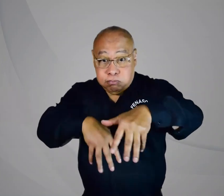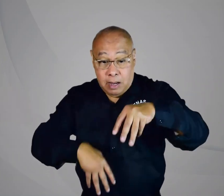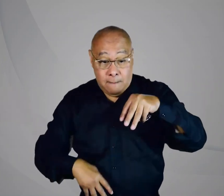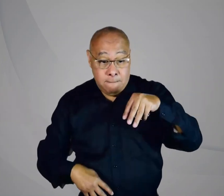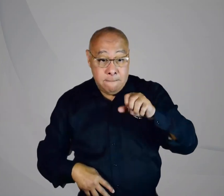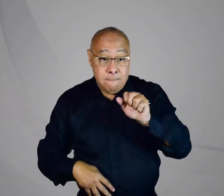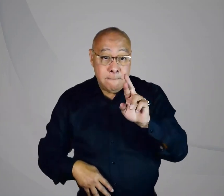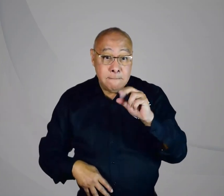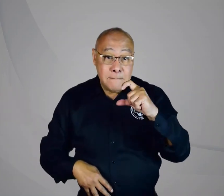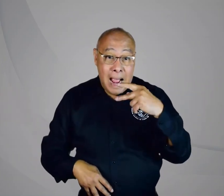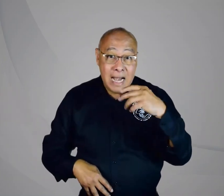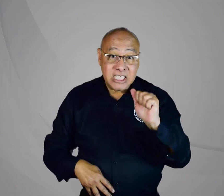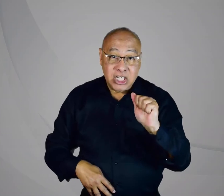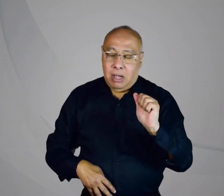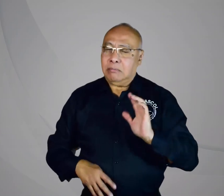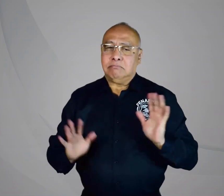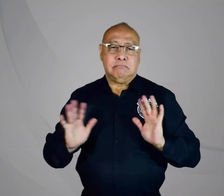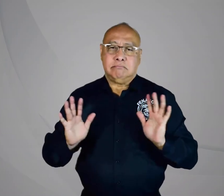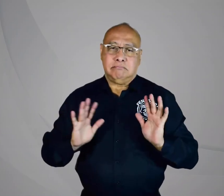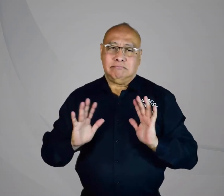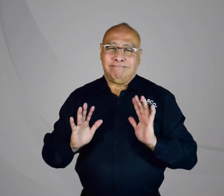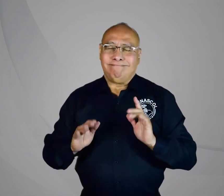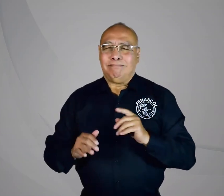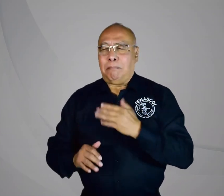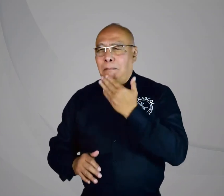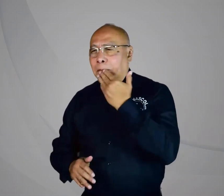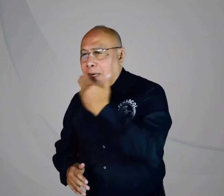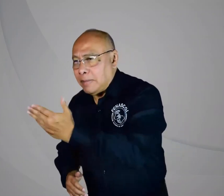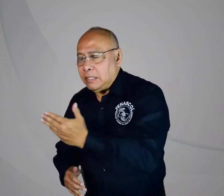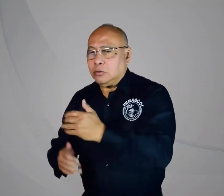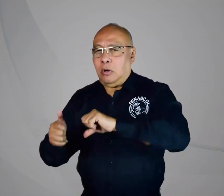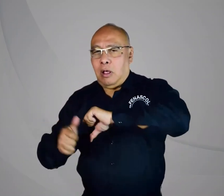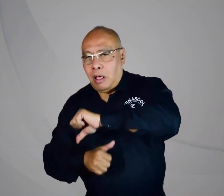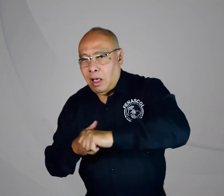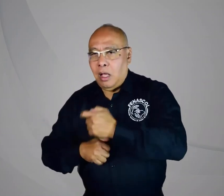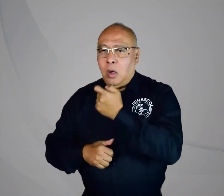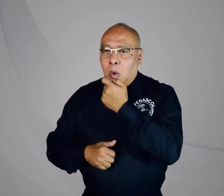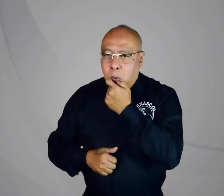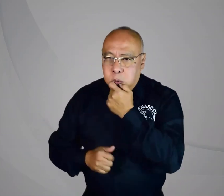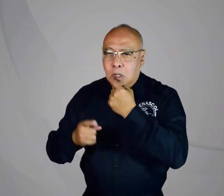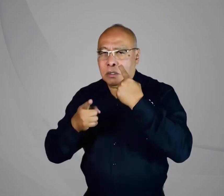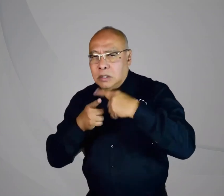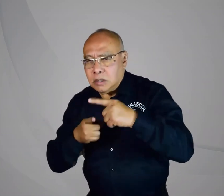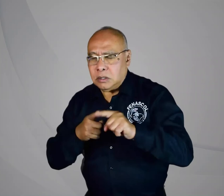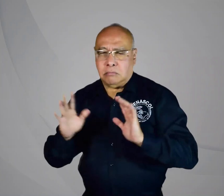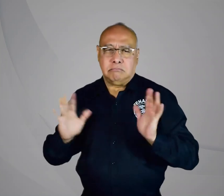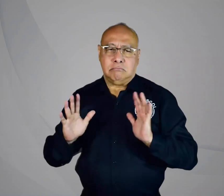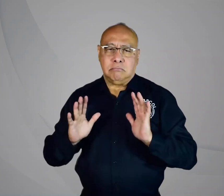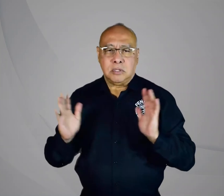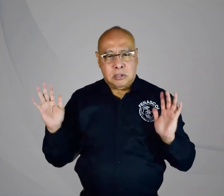una marcha, pero no una marcha común. Pues una marcha común requiere permisos, trámites, que el Ministerio de